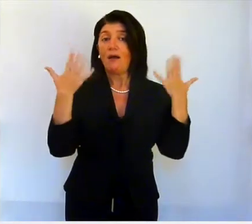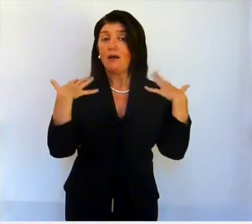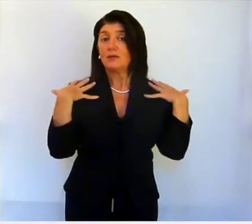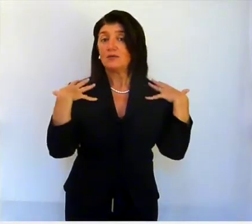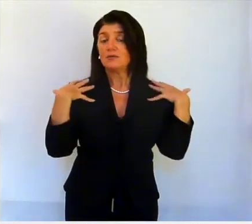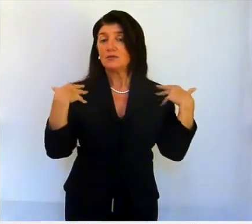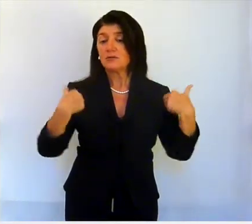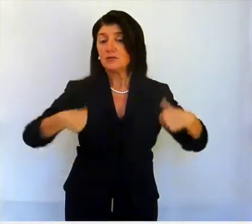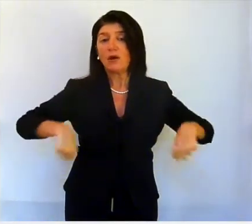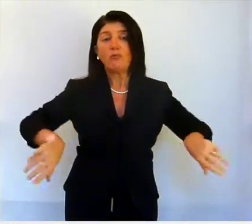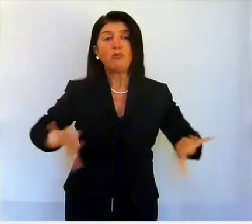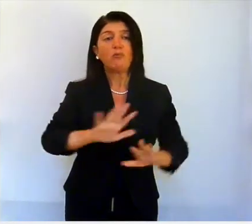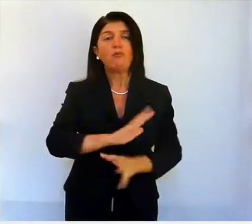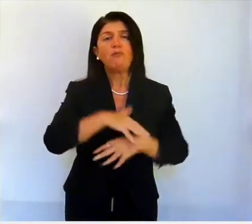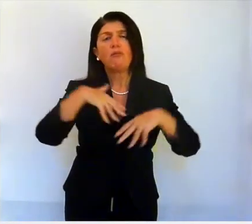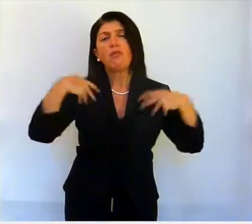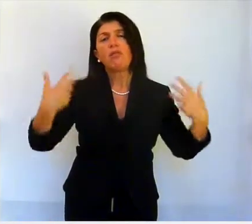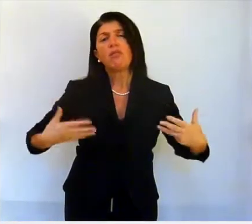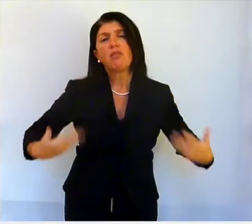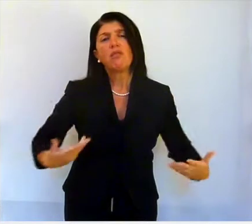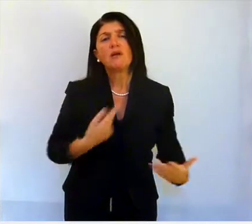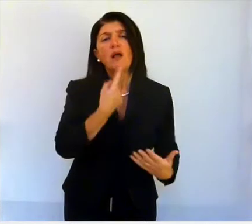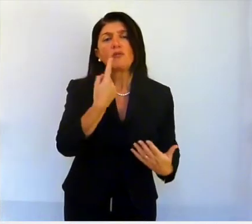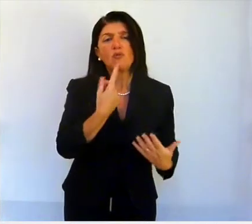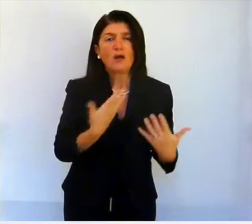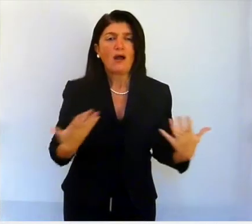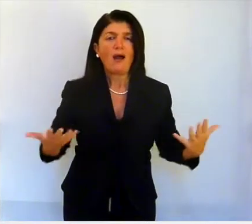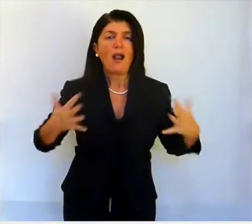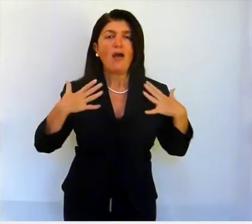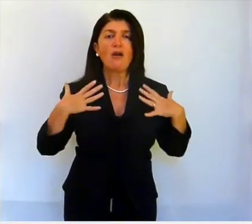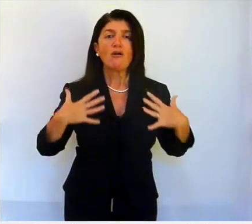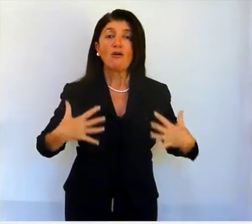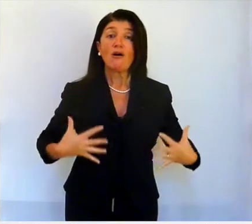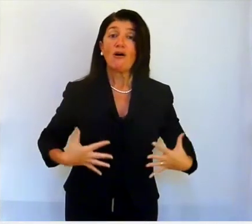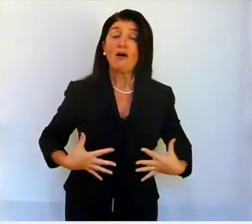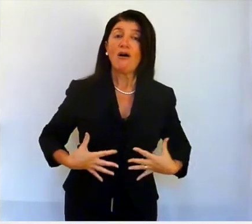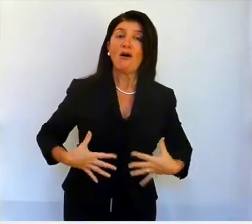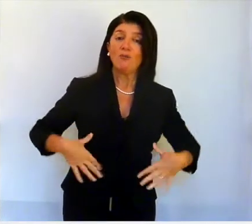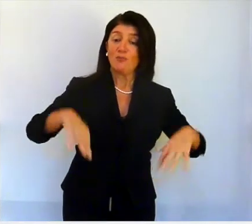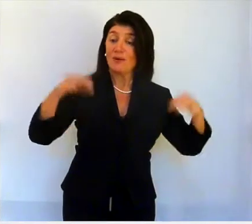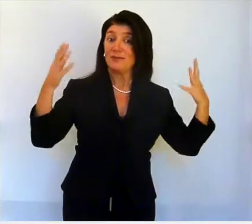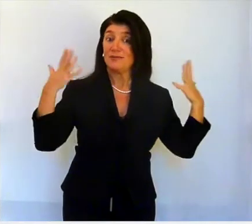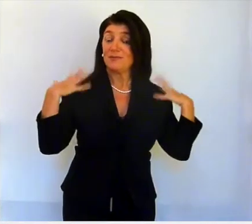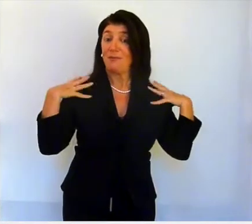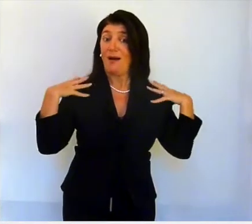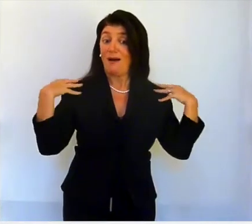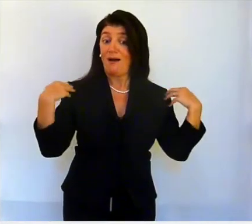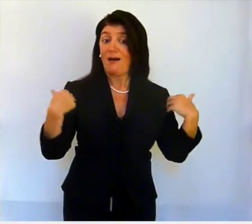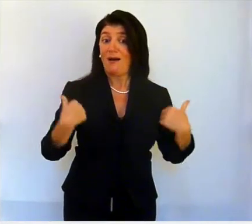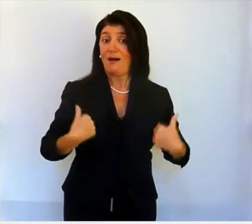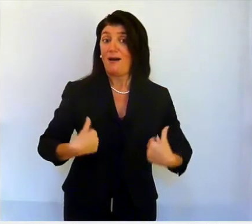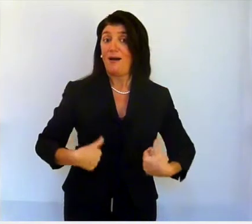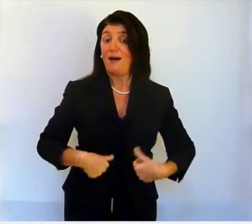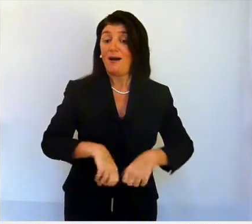naturalezza e morbidezza i contorni del corpo, comprese le spalle, e la bassa